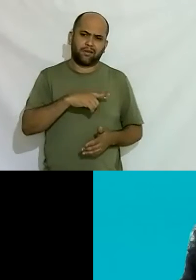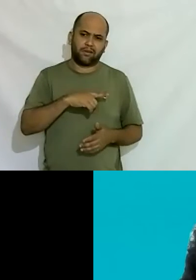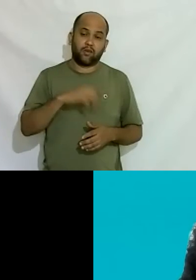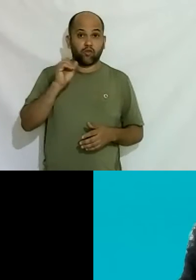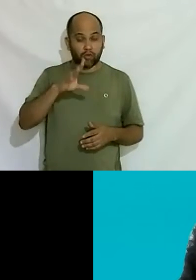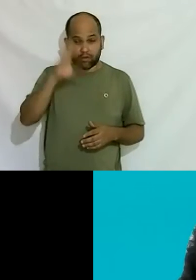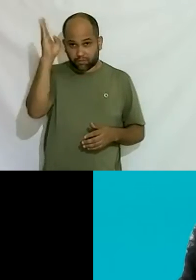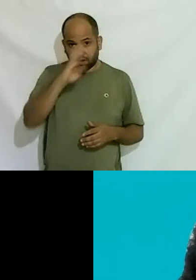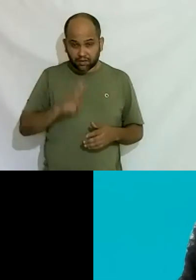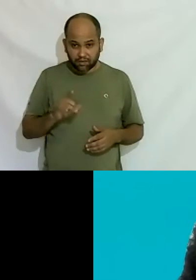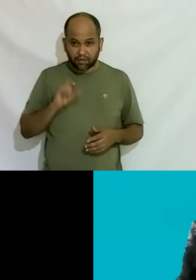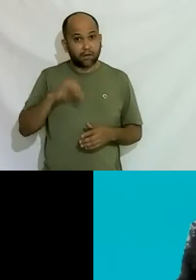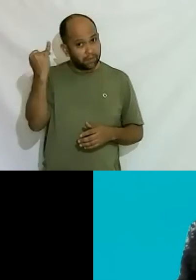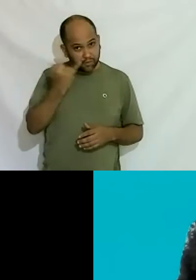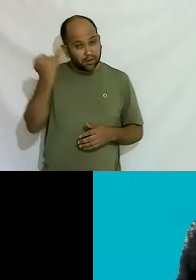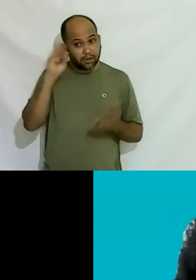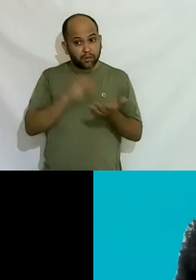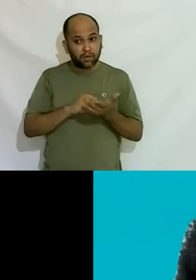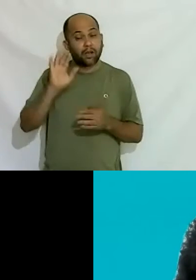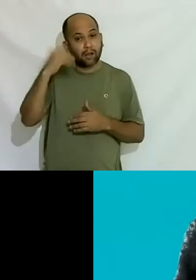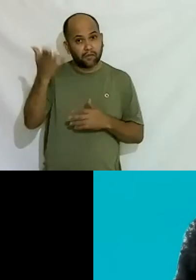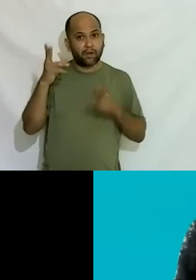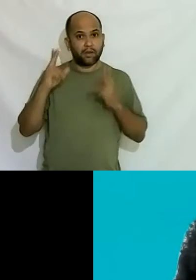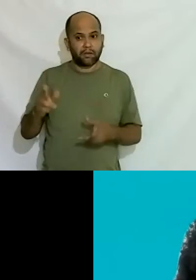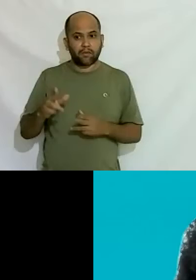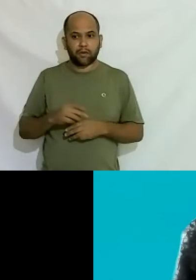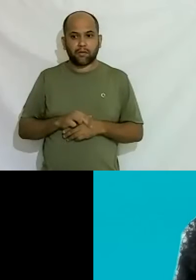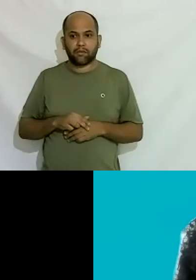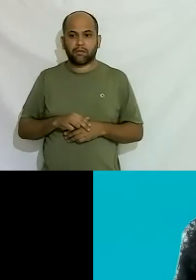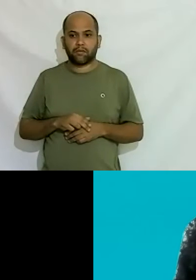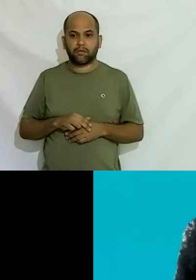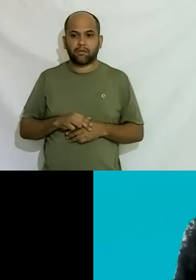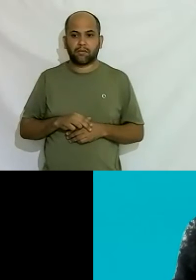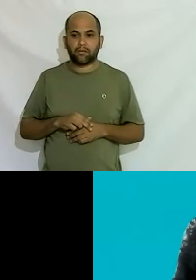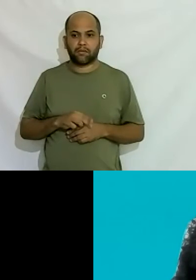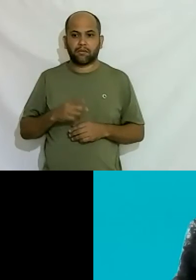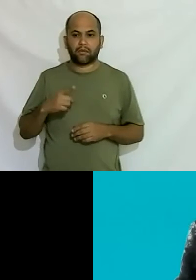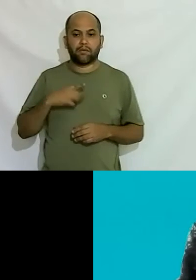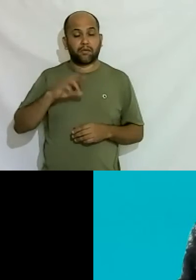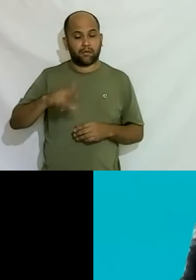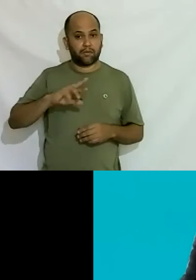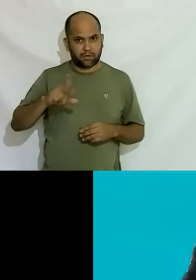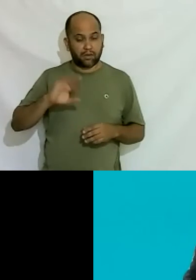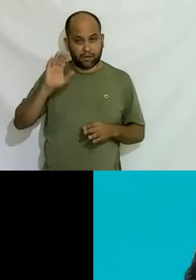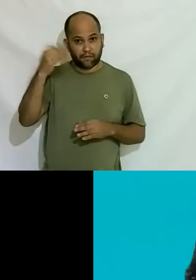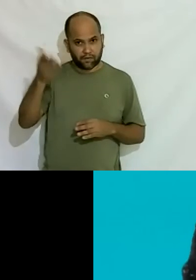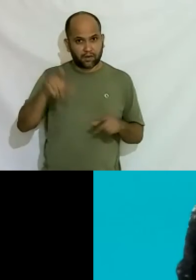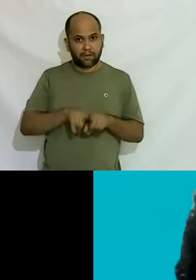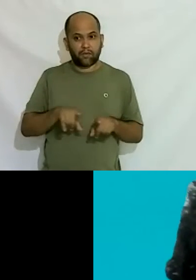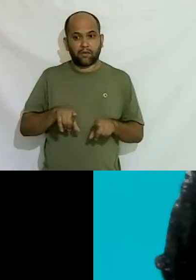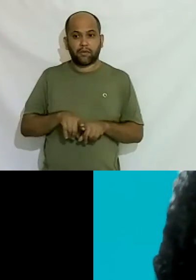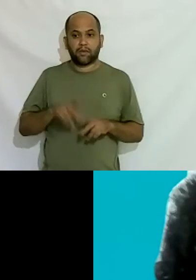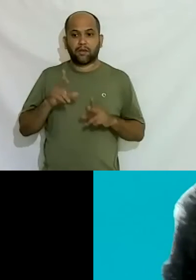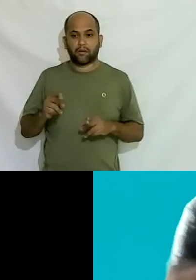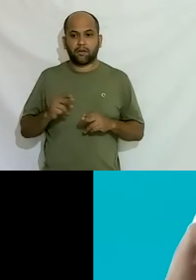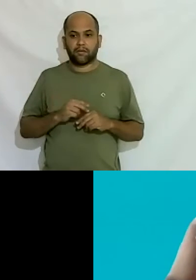Brasil isso é importante colocar fora é igual tá gente o Brasil é pior país do mundo não é a África vai conseguir a que sabe que não